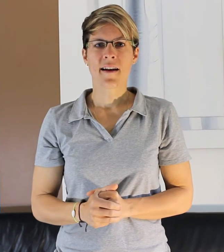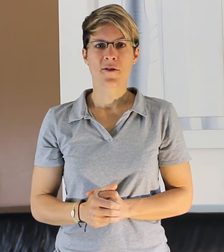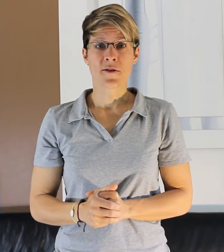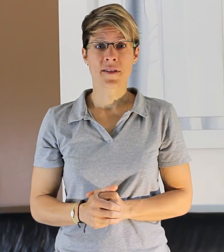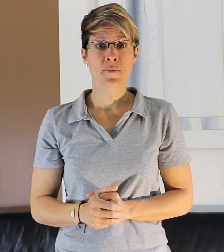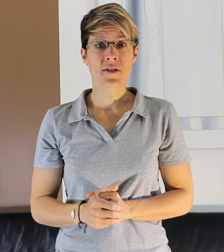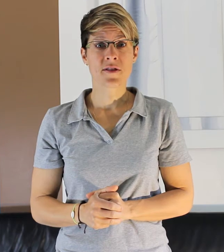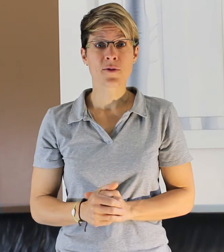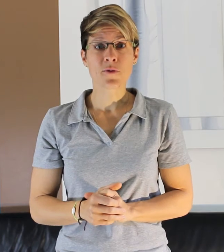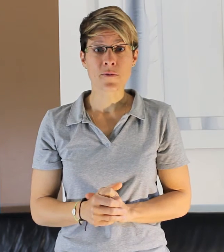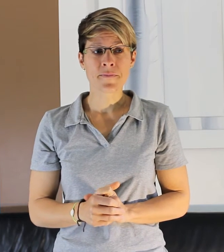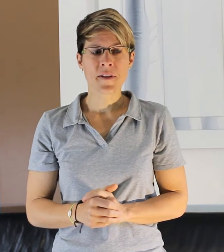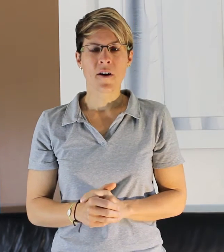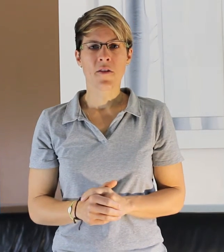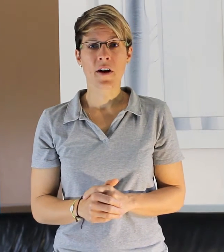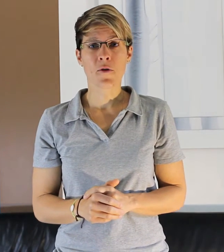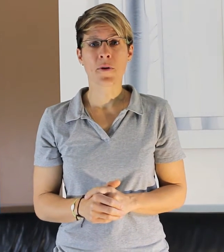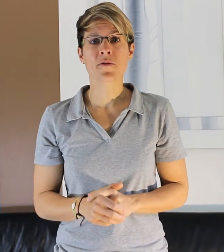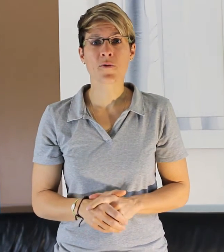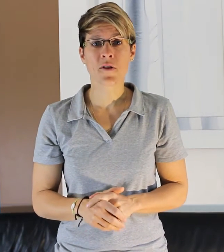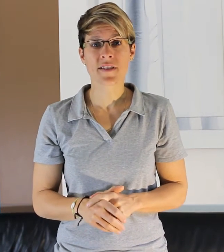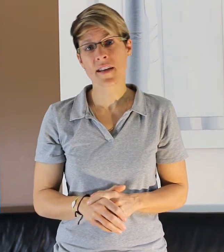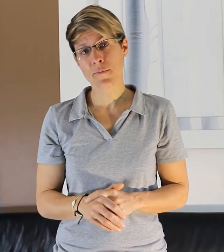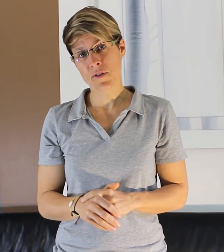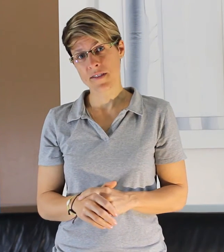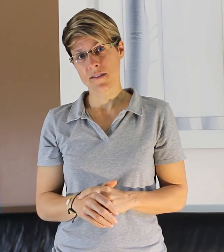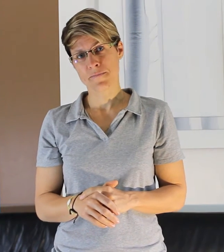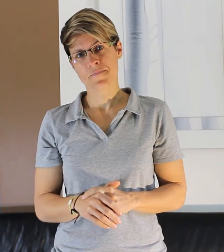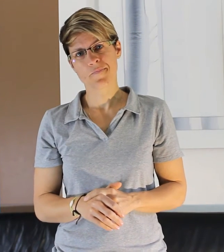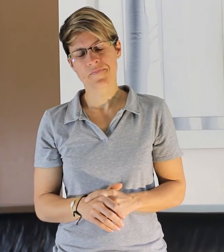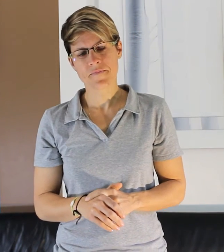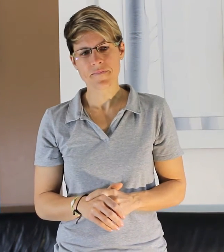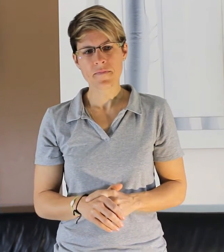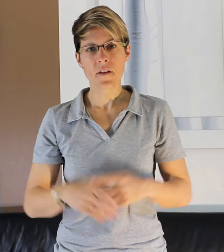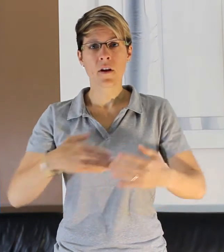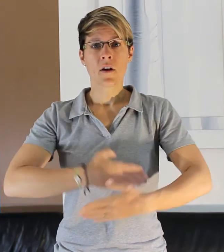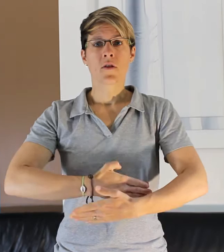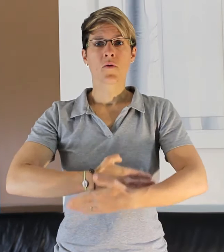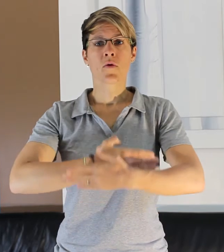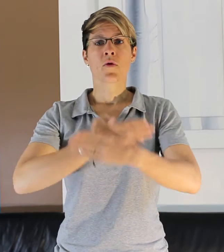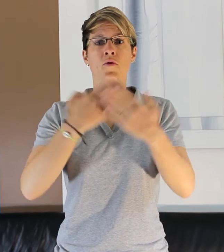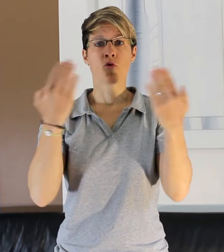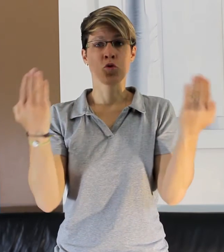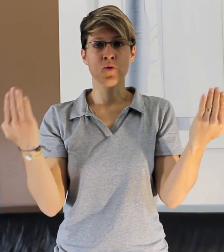Alors, cette petite chanson, on va la reprendre en détaillé pour les signes. Donc, jour,